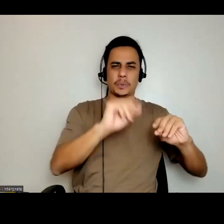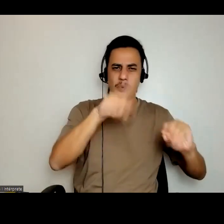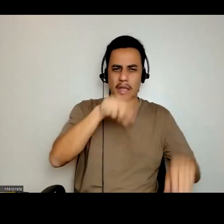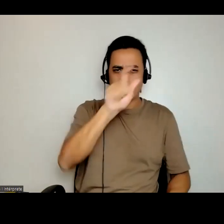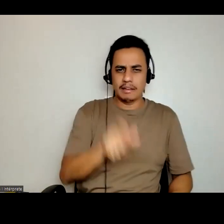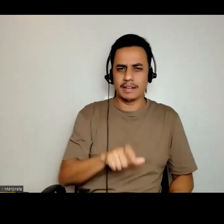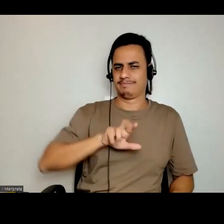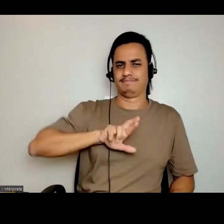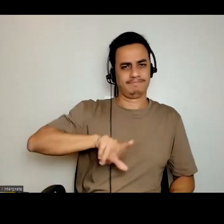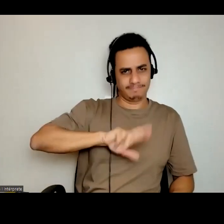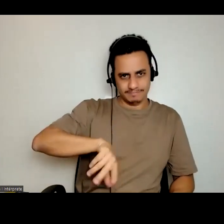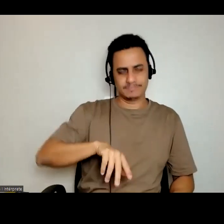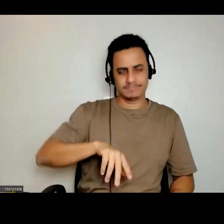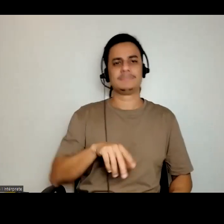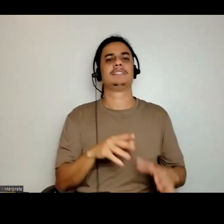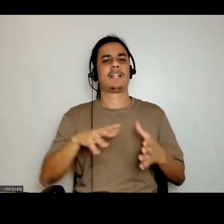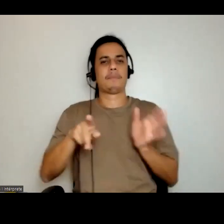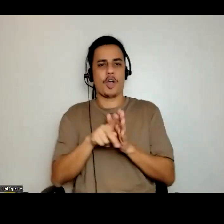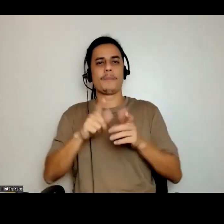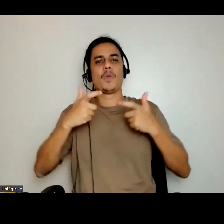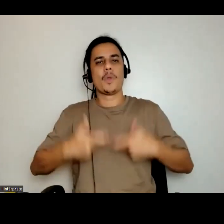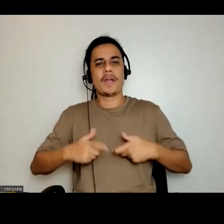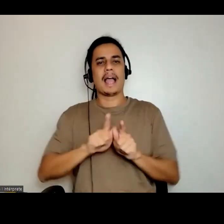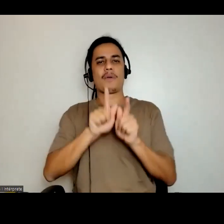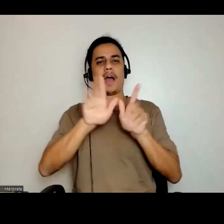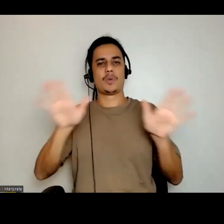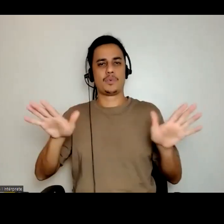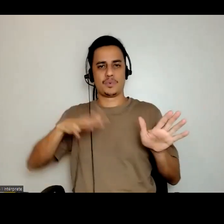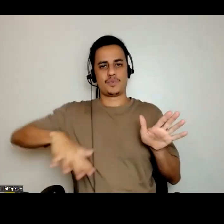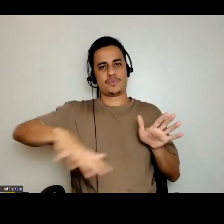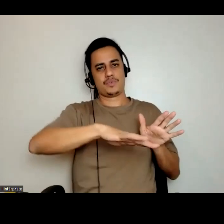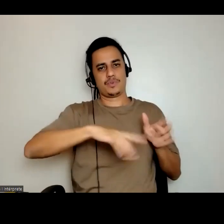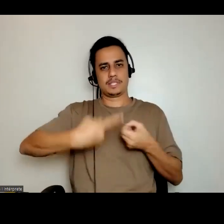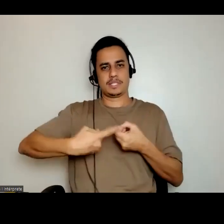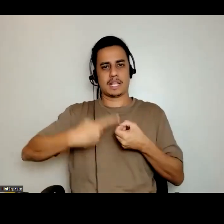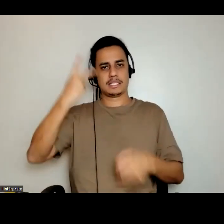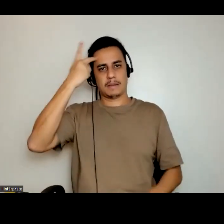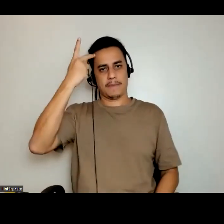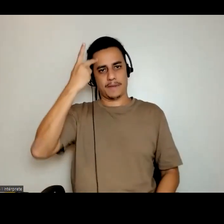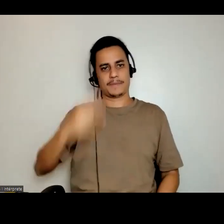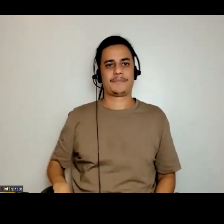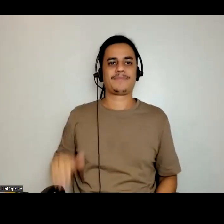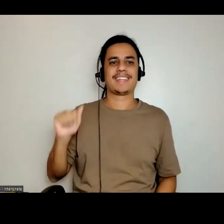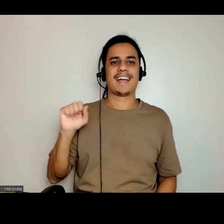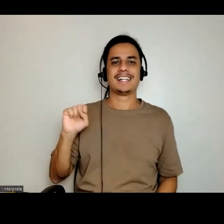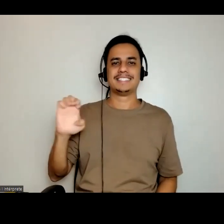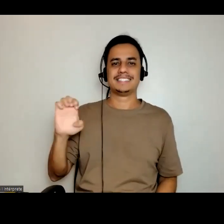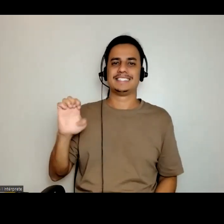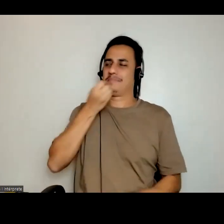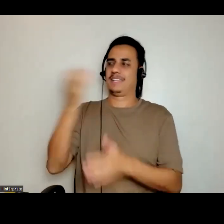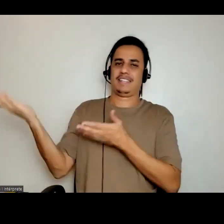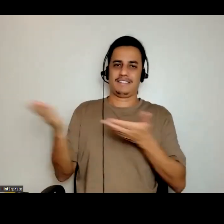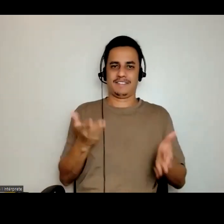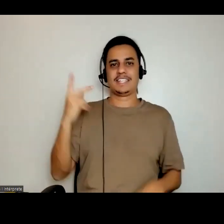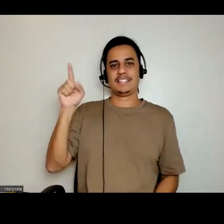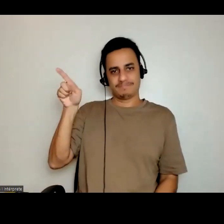Constituição dos Territórios em Guarulhos, São Paulo. Kazé, nosso mestre, Abra fala aqui para o